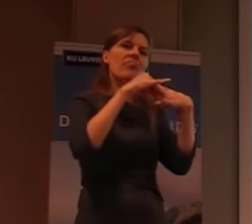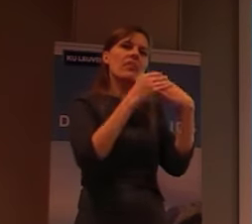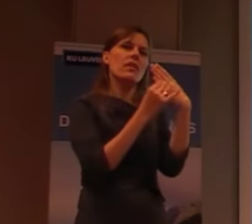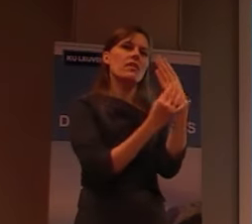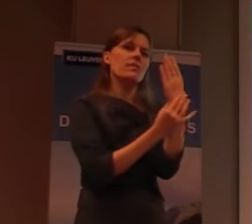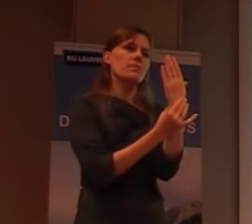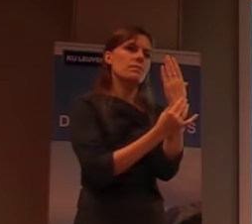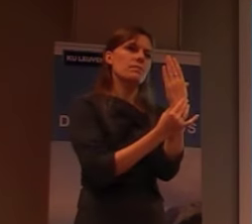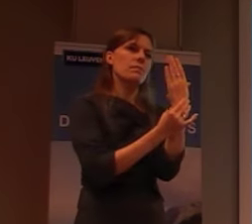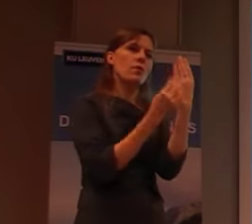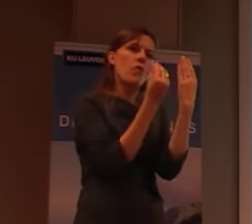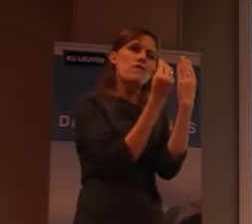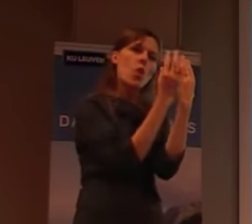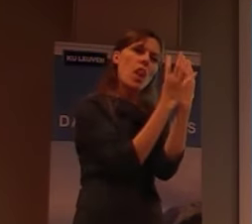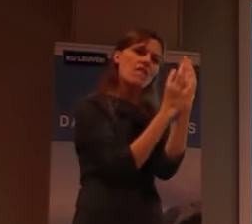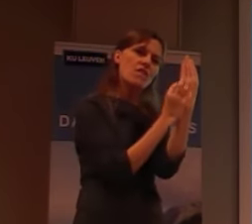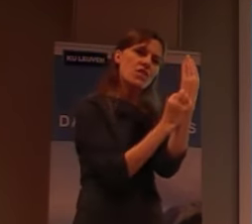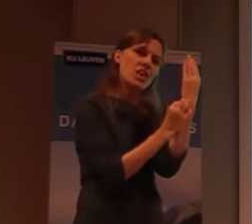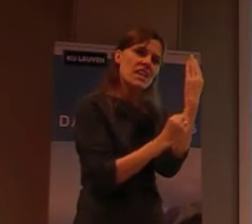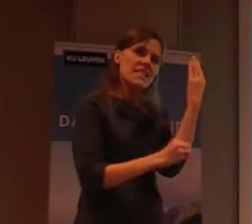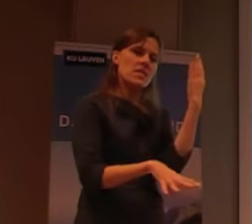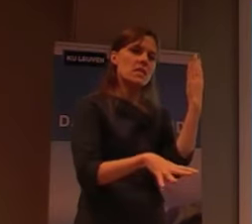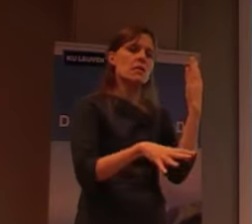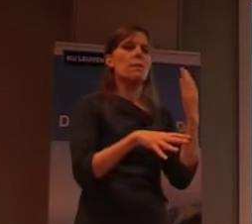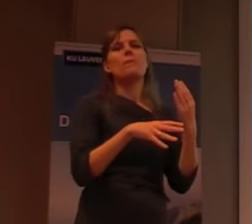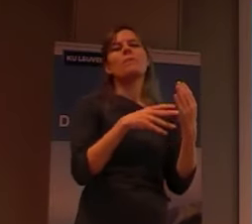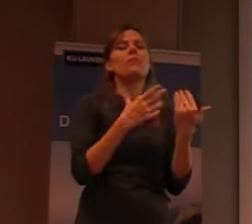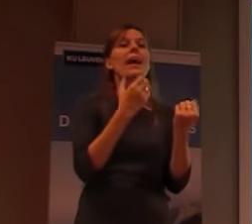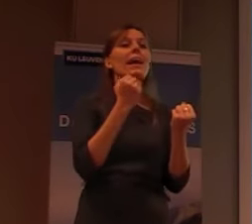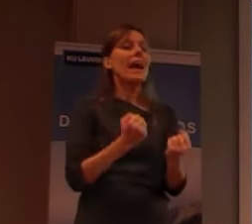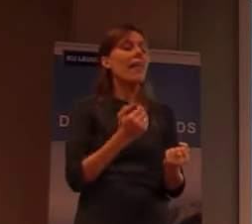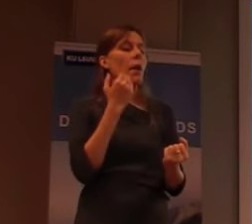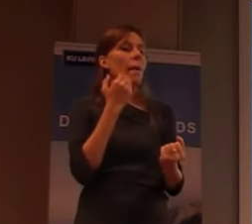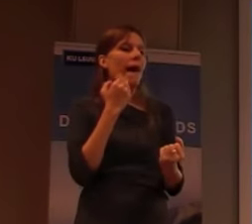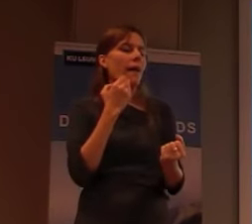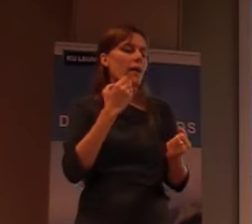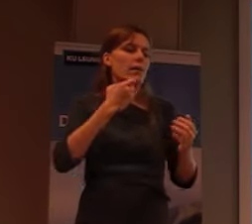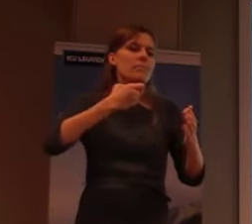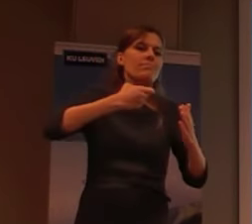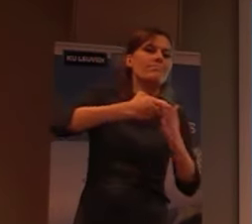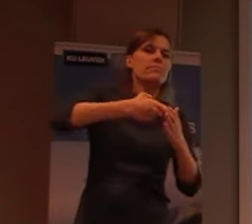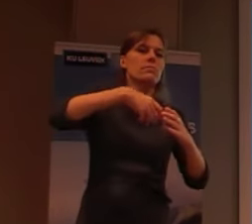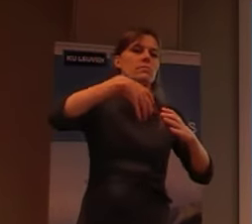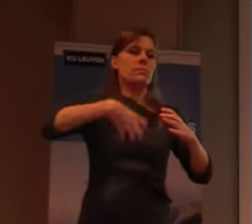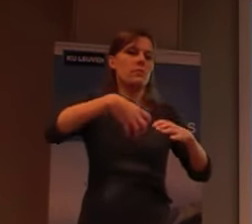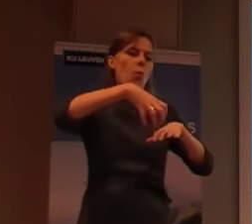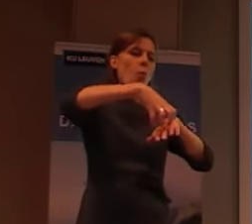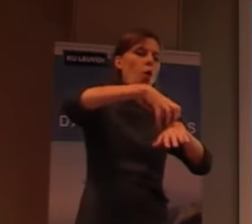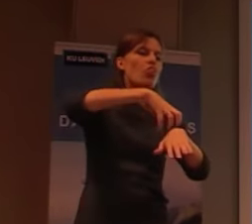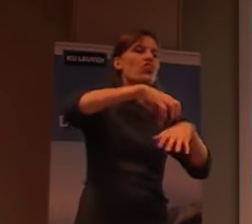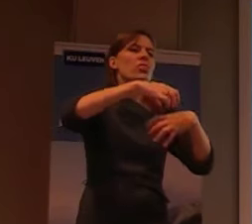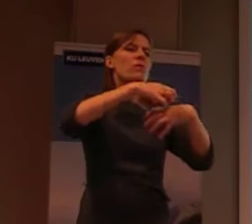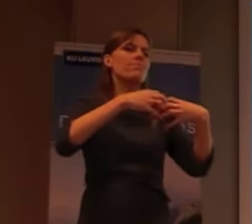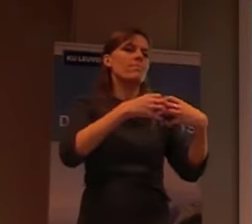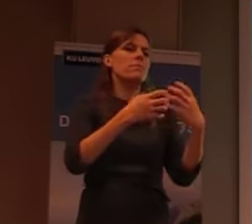die gevoeligheid verliezen, ja, kunnen ze zich gemakkelijk stoten aan iets, en krijgen ze gemakkelijk wonden.